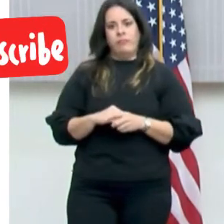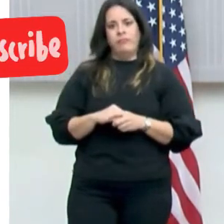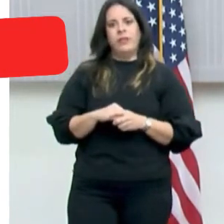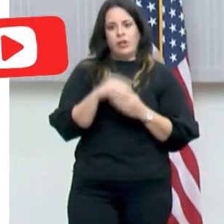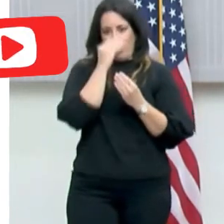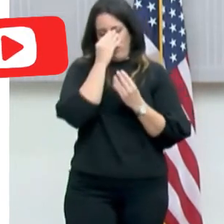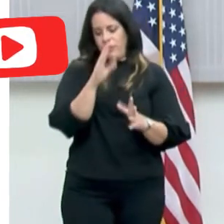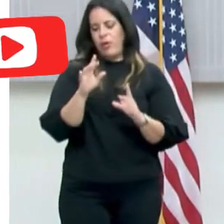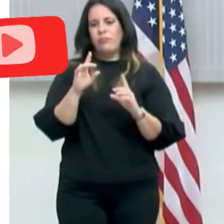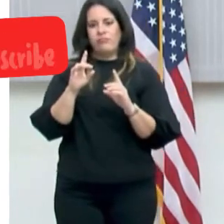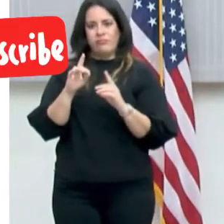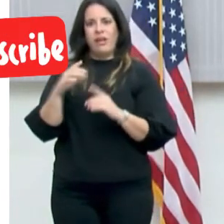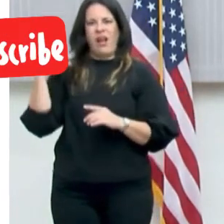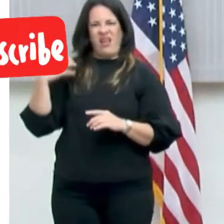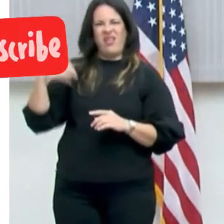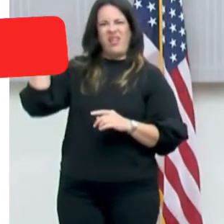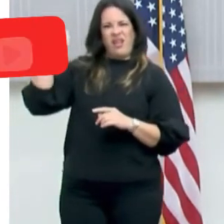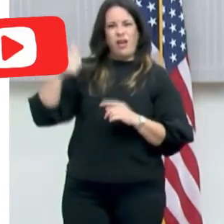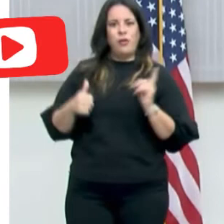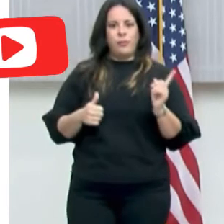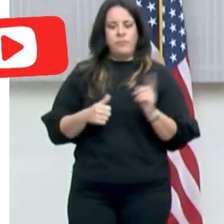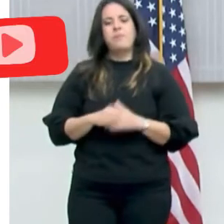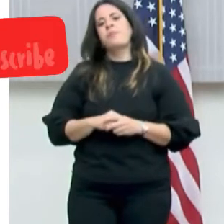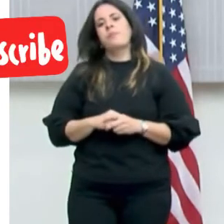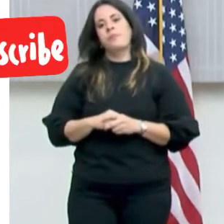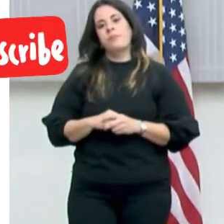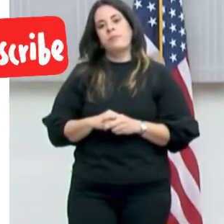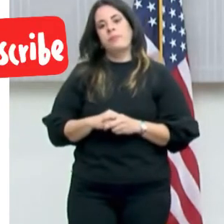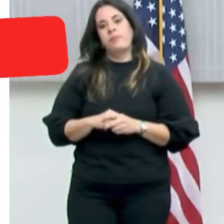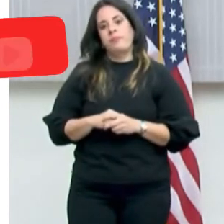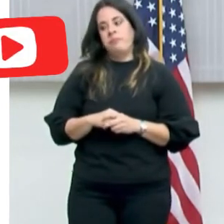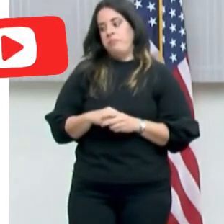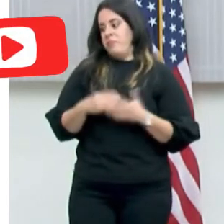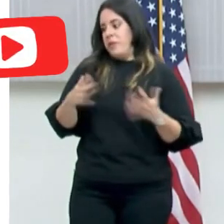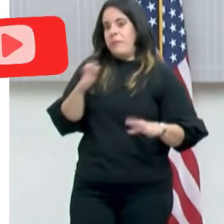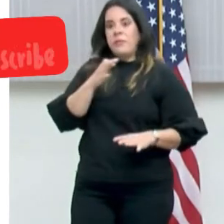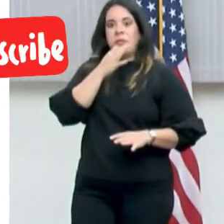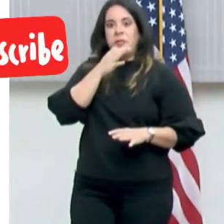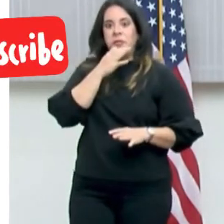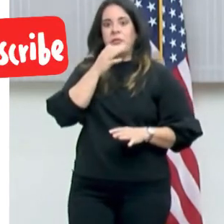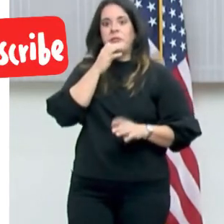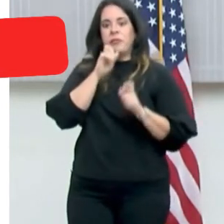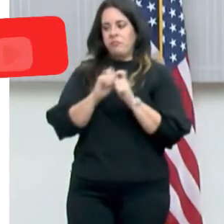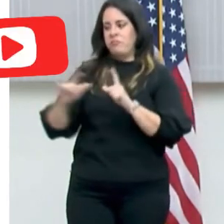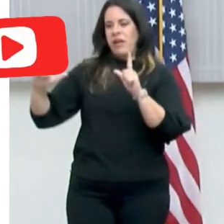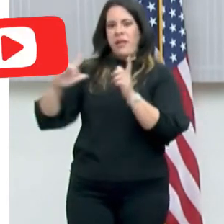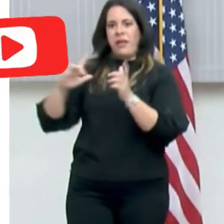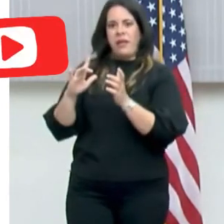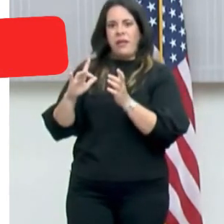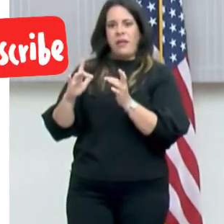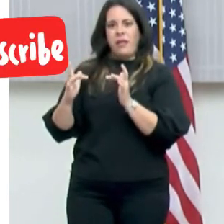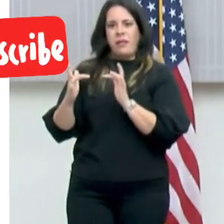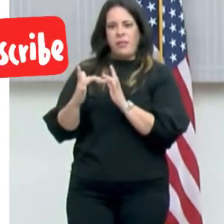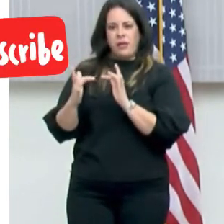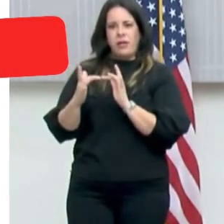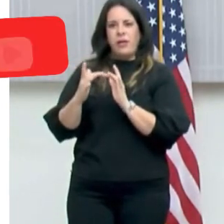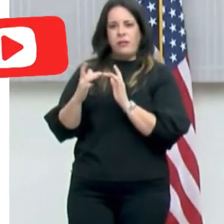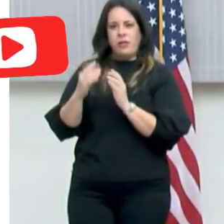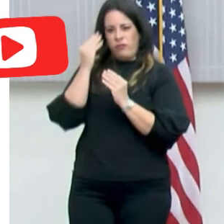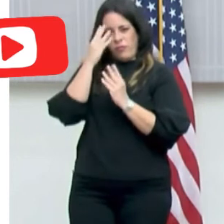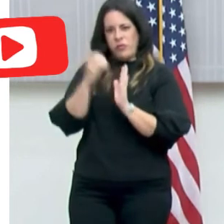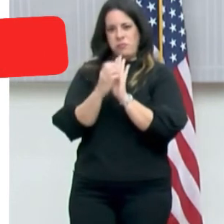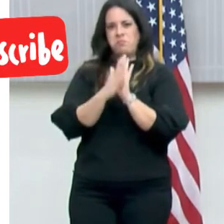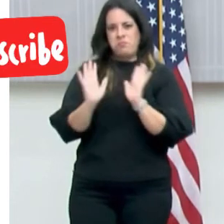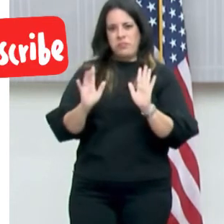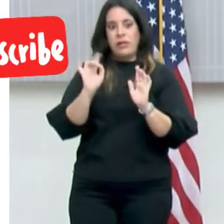reportan al secretario y se puede, si no ya, ya mismo ver en el bioportal. Y eso es un gran